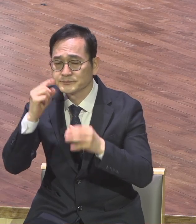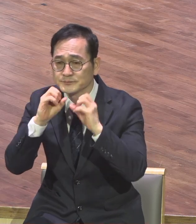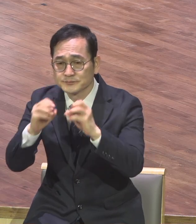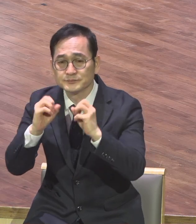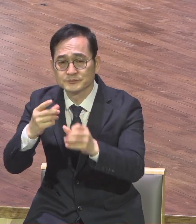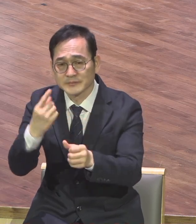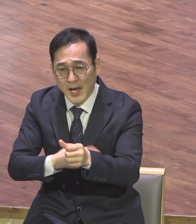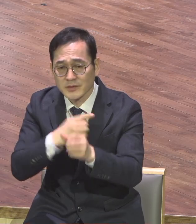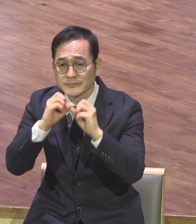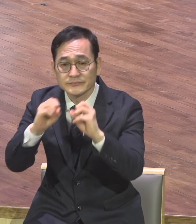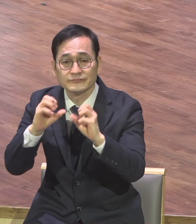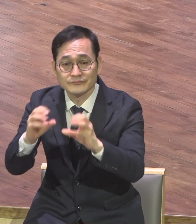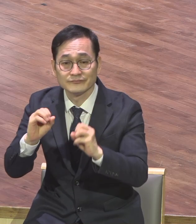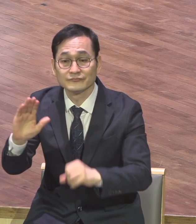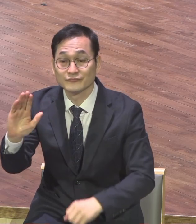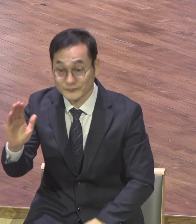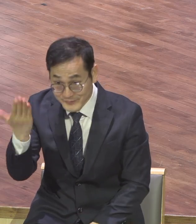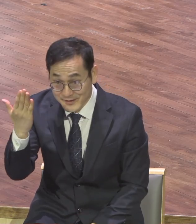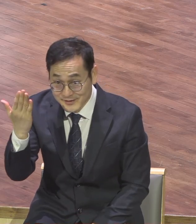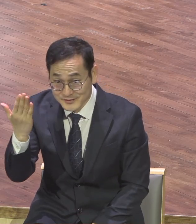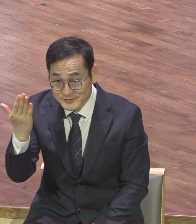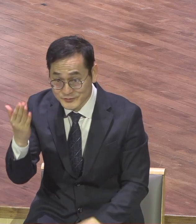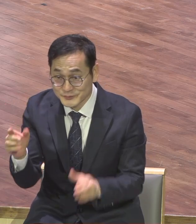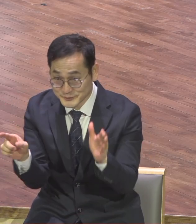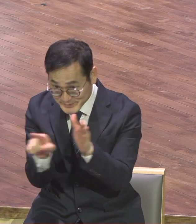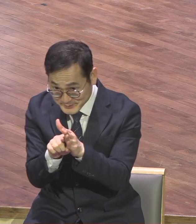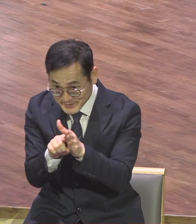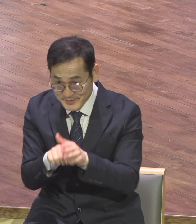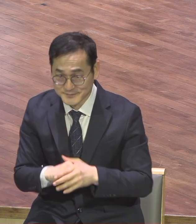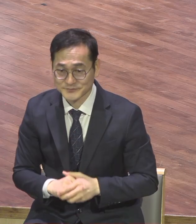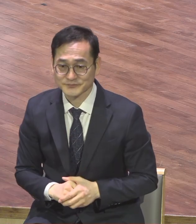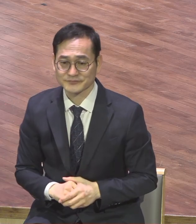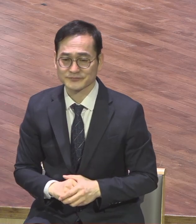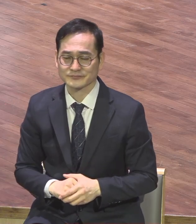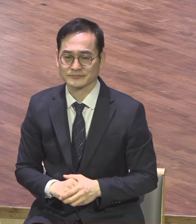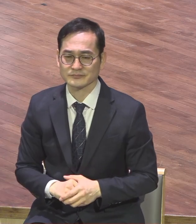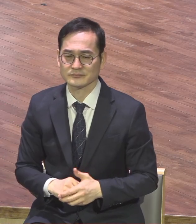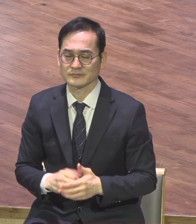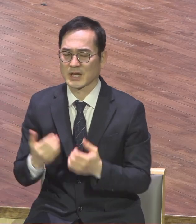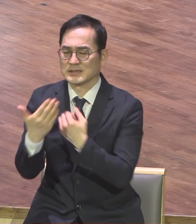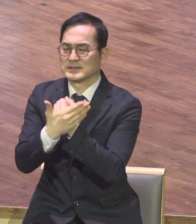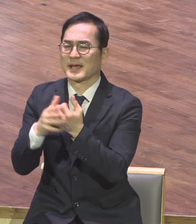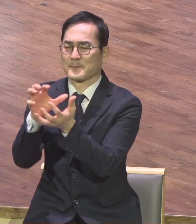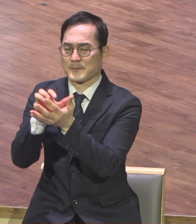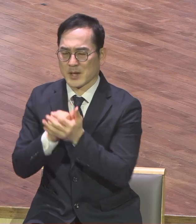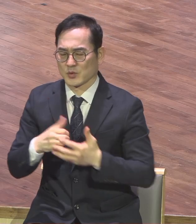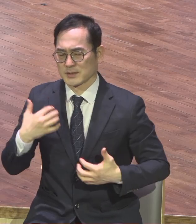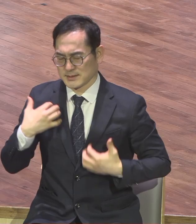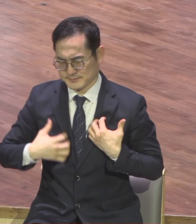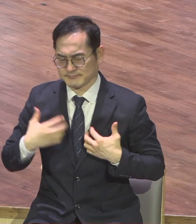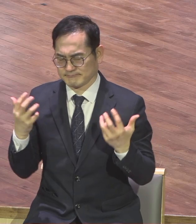이렇게 받은 은혜에 대한 기뻄이 조금만 하면 어떻게 돼요 가정에서